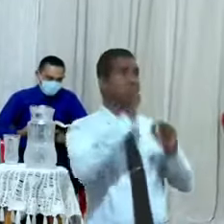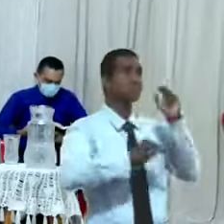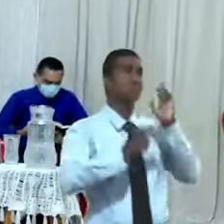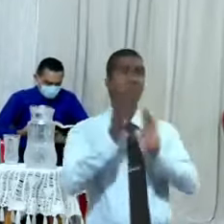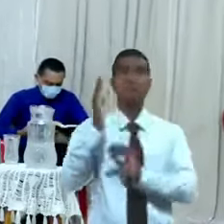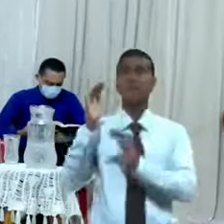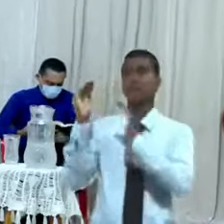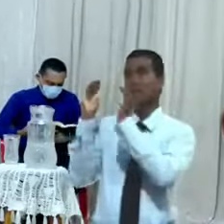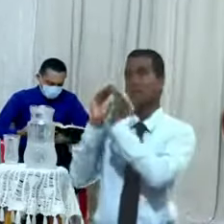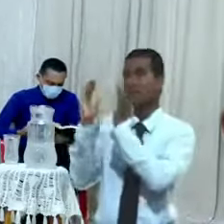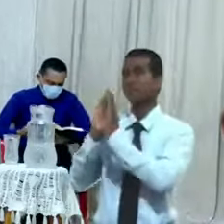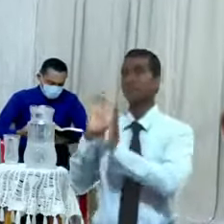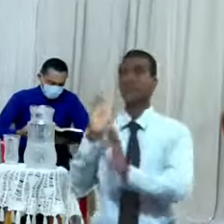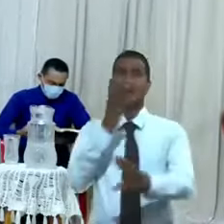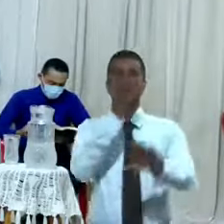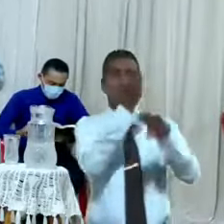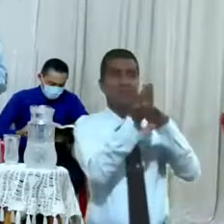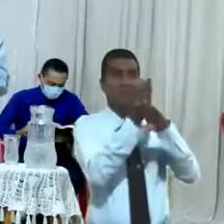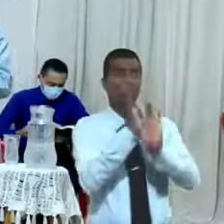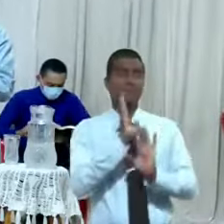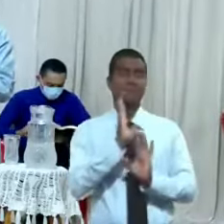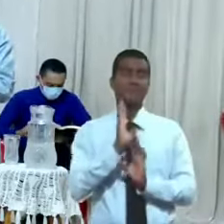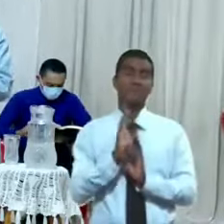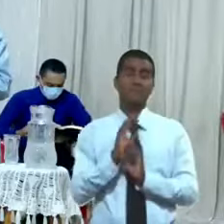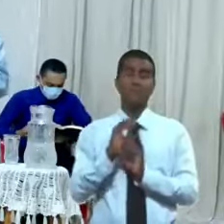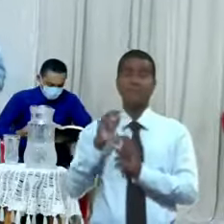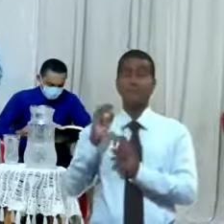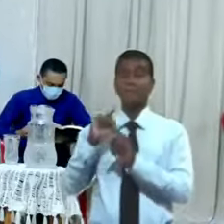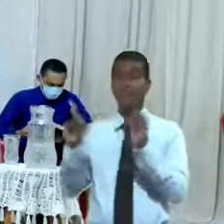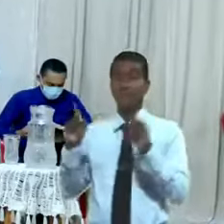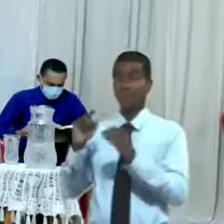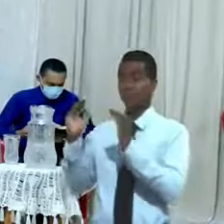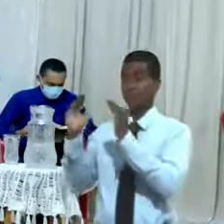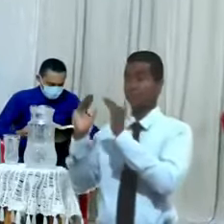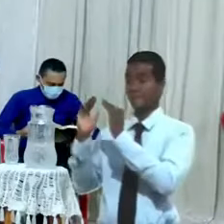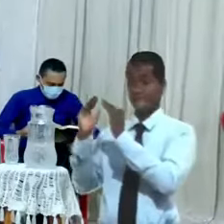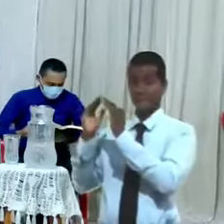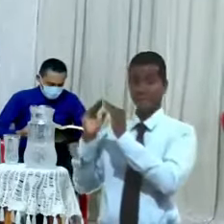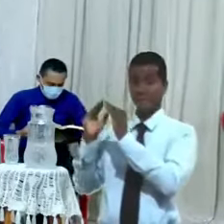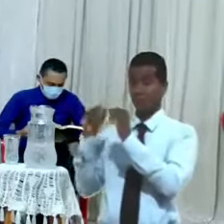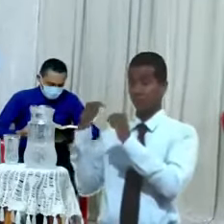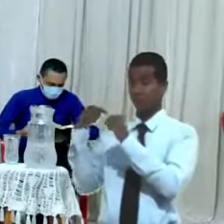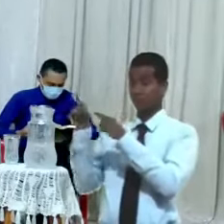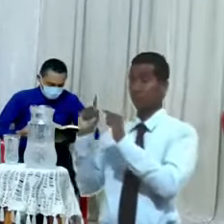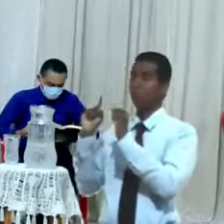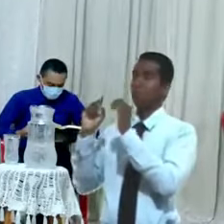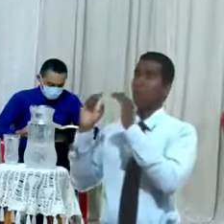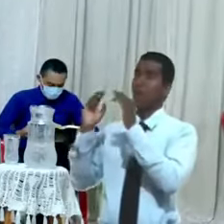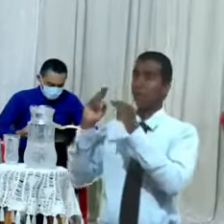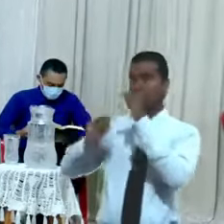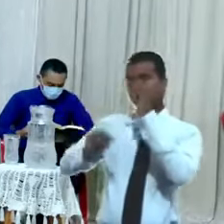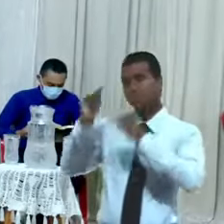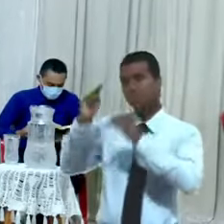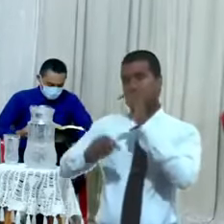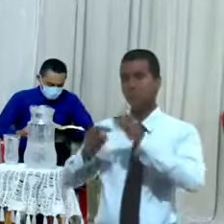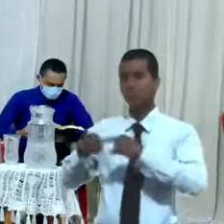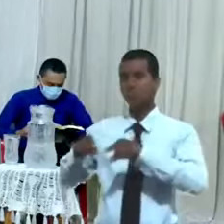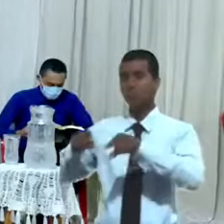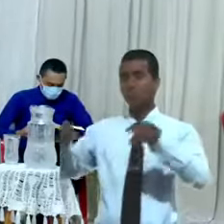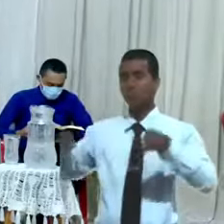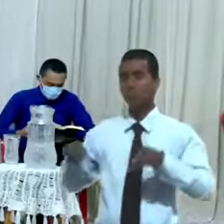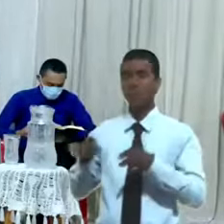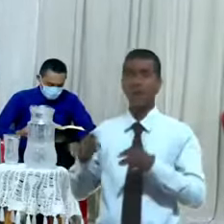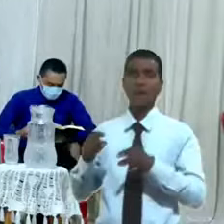construido en la casa el salón del culto, la casa con los salones del culto, llamado el